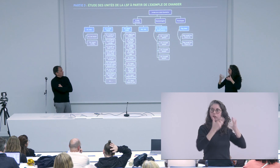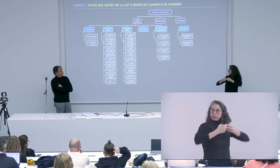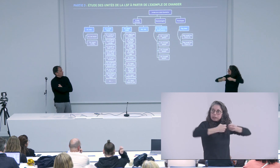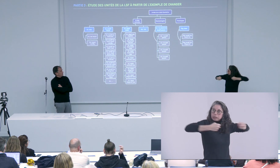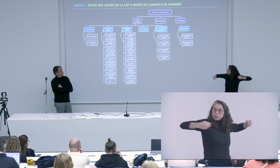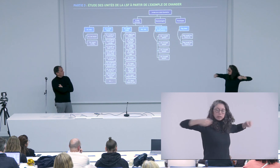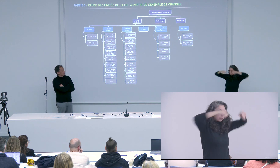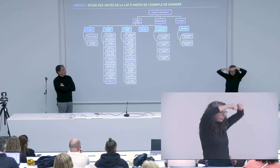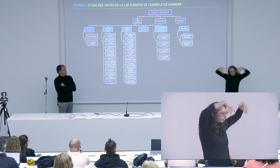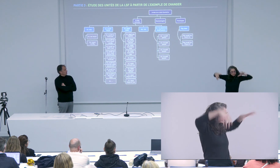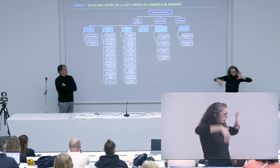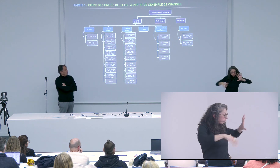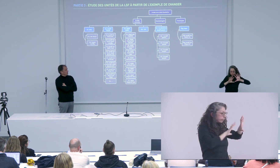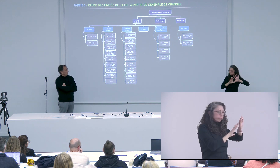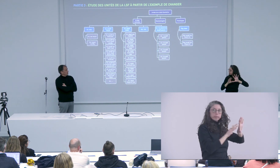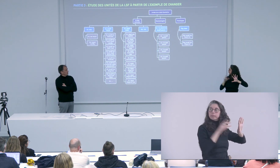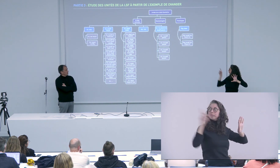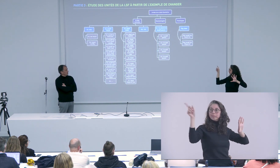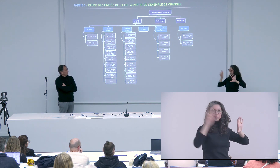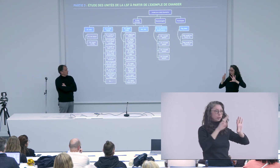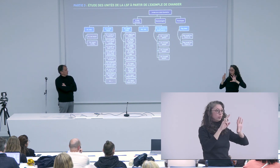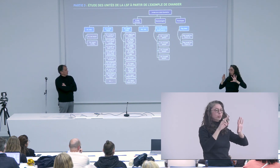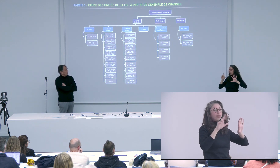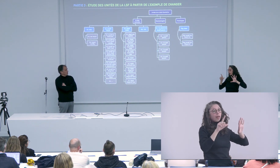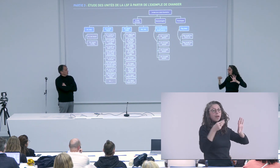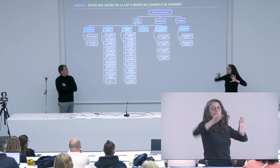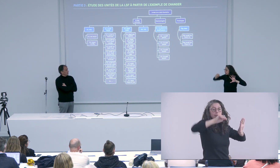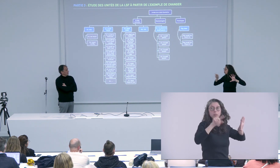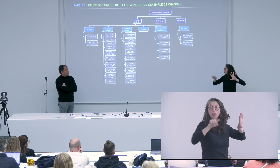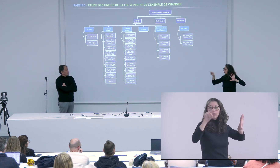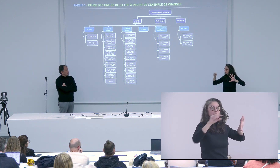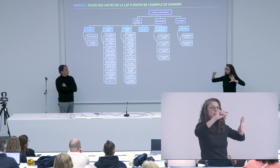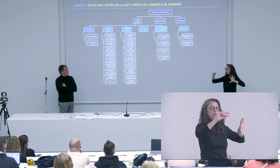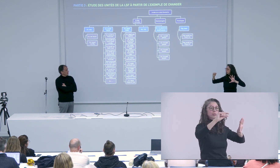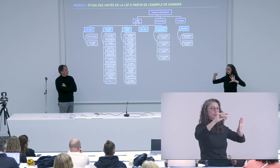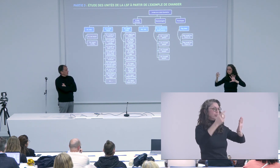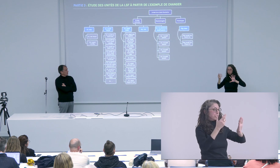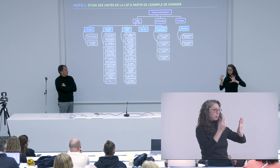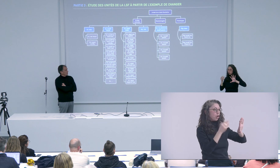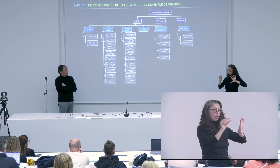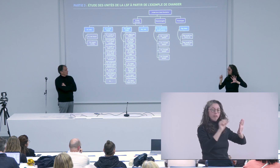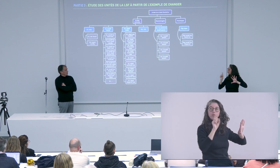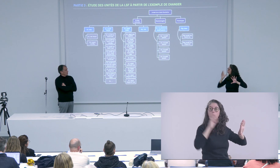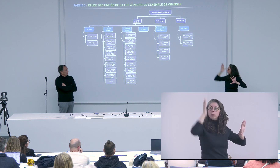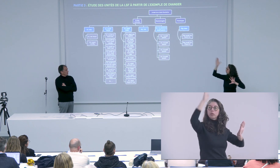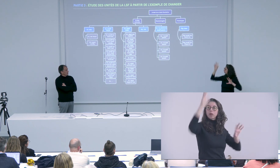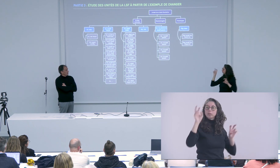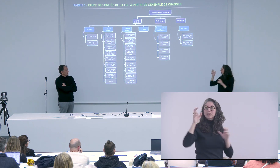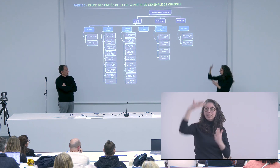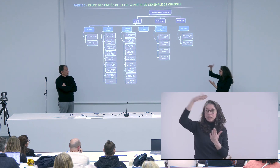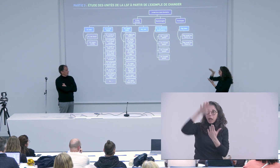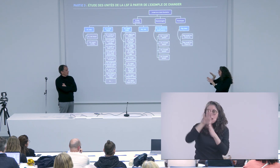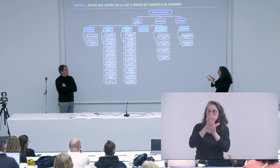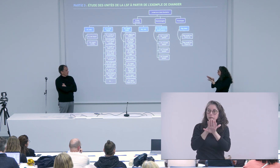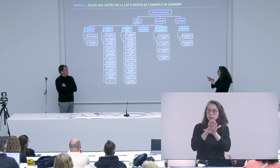vraiment les unités lexicales étaient ma priorité et j'avais envie de les définir telles que je les ai définies justement mais